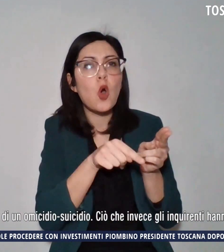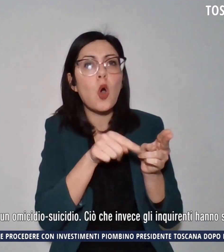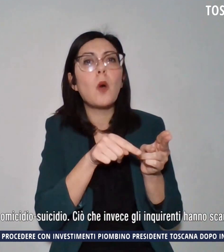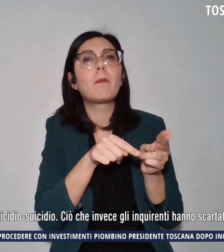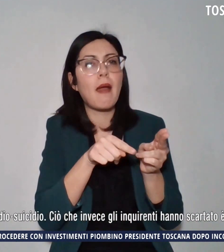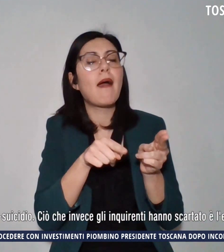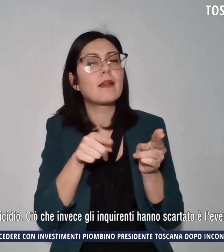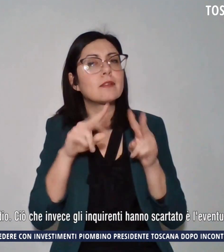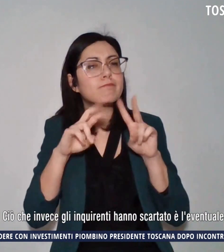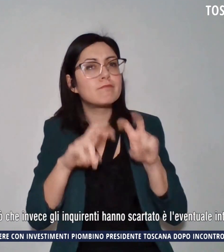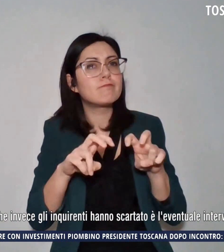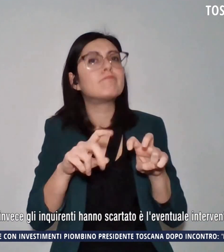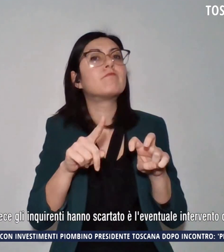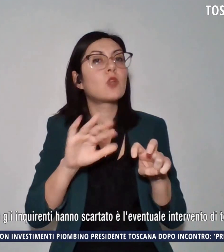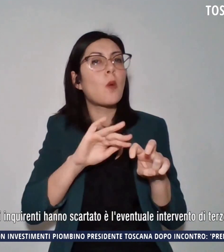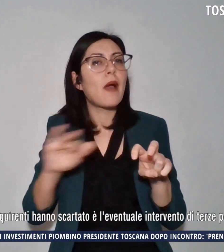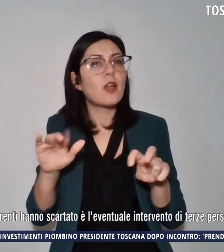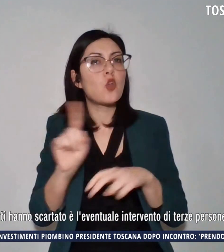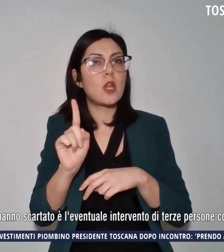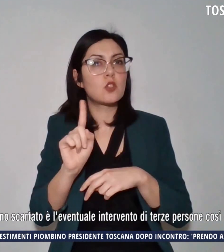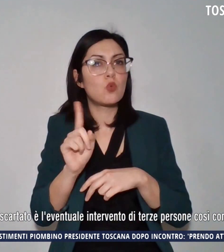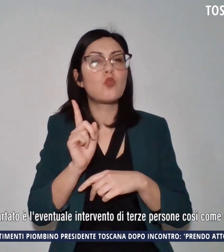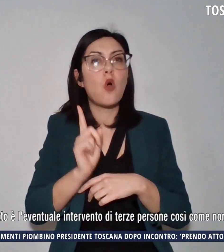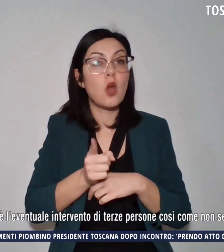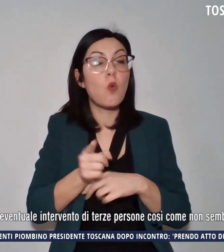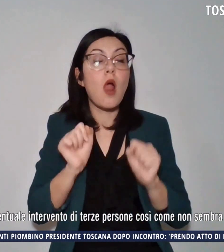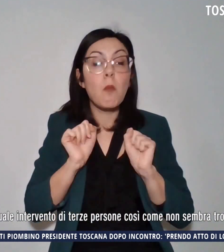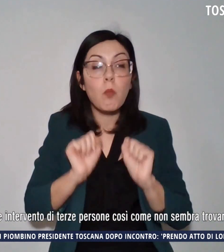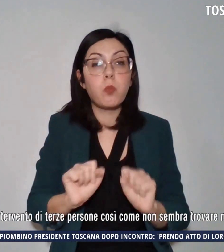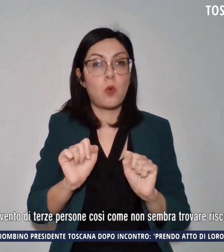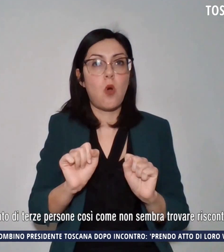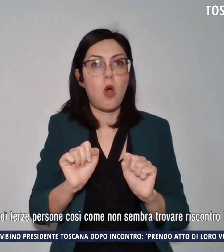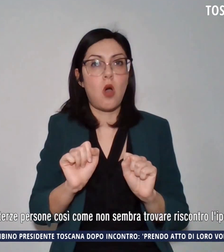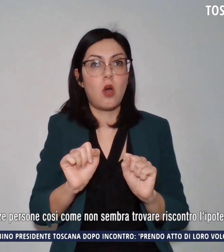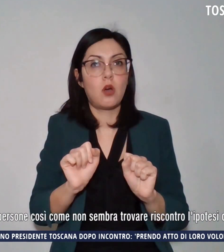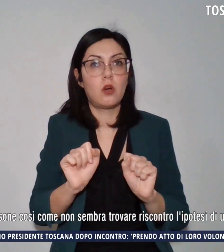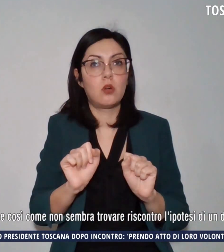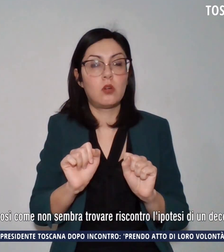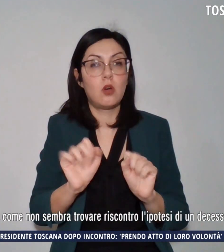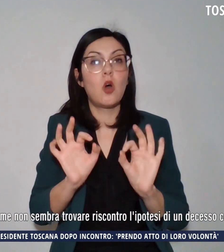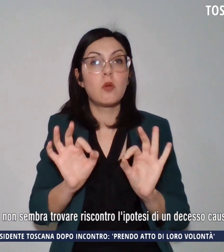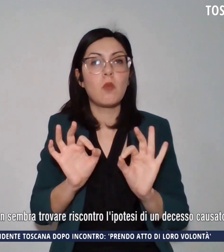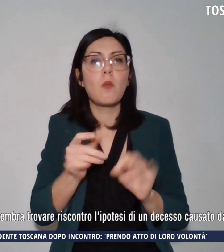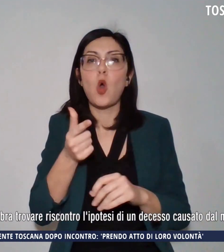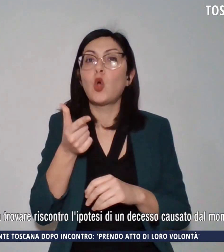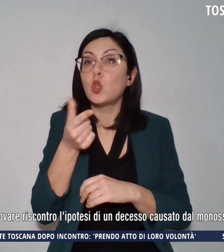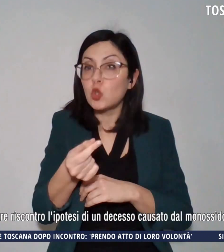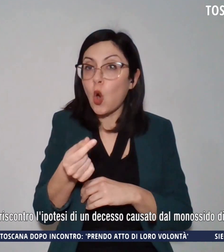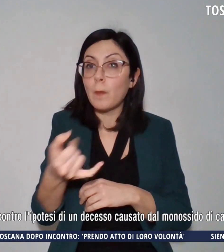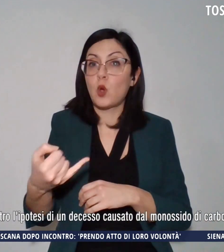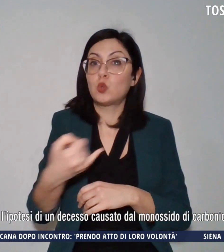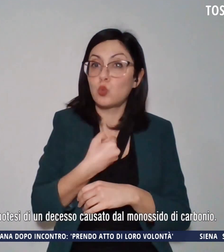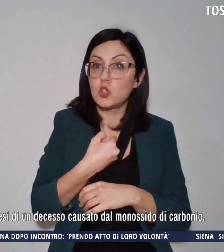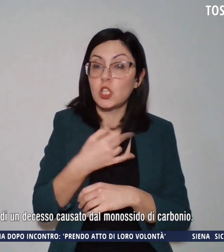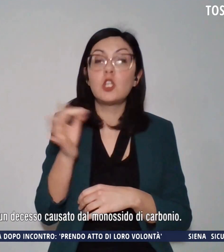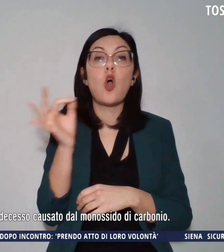sulle cause del decesso che possa anche essersi trattato di un doppio suicidio o di un omicidio